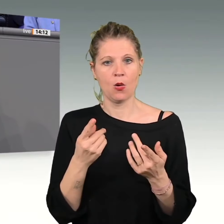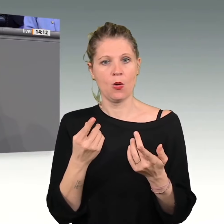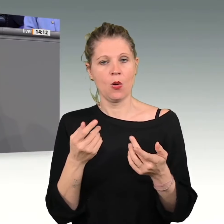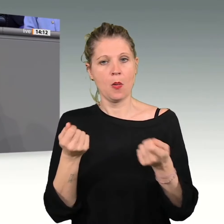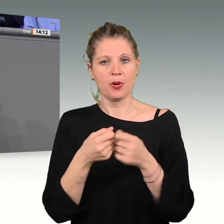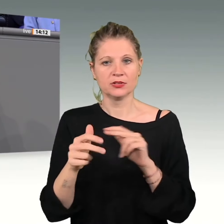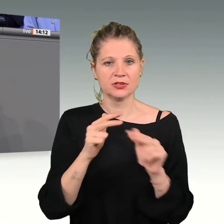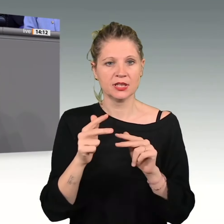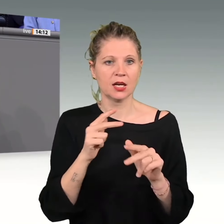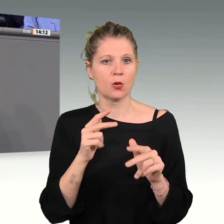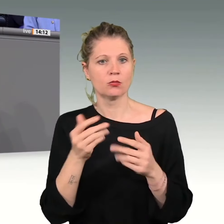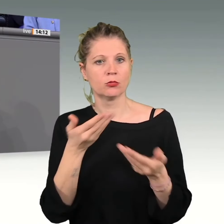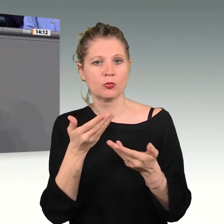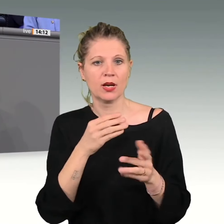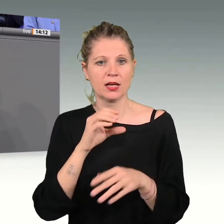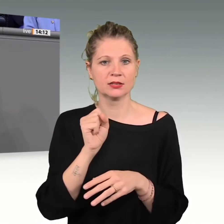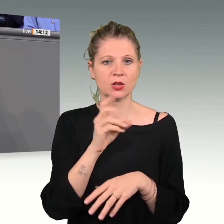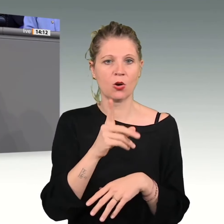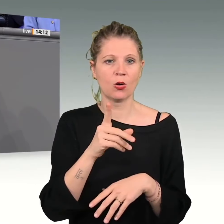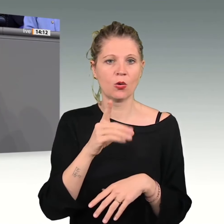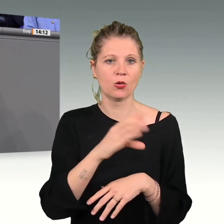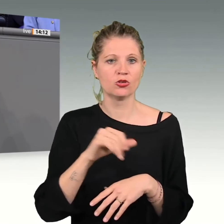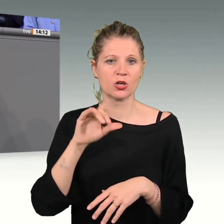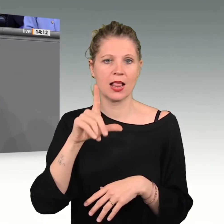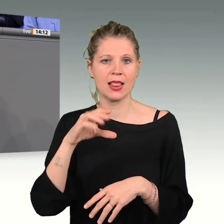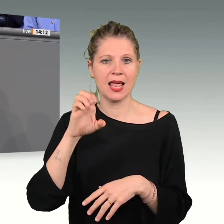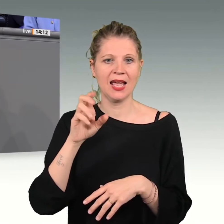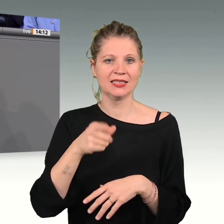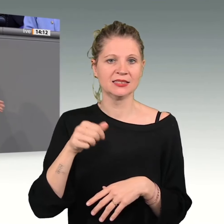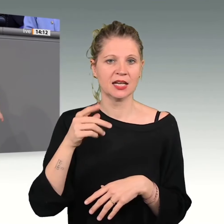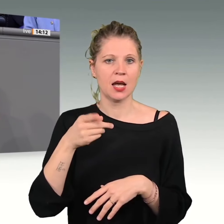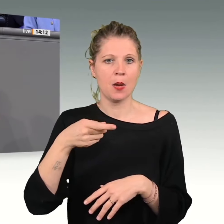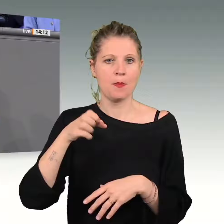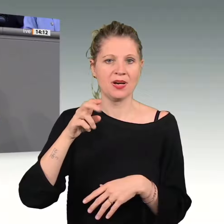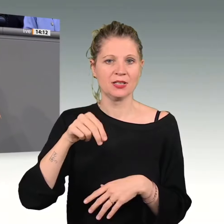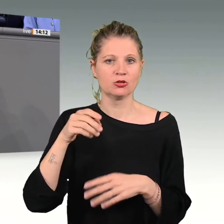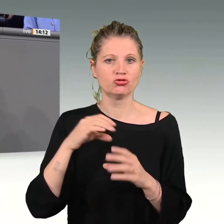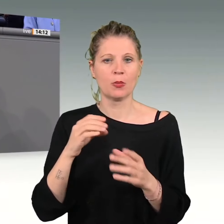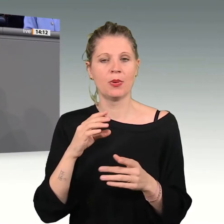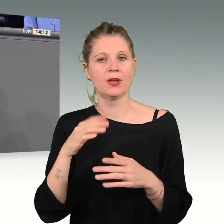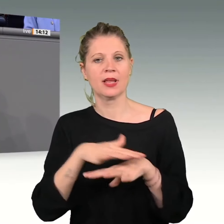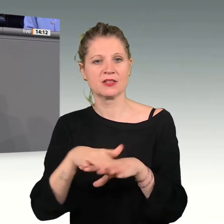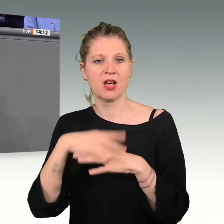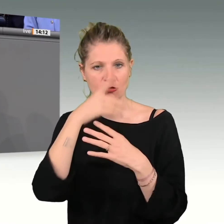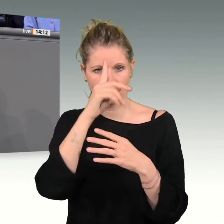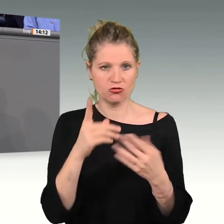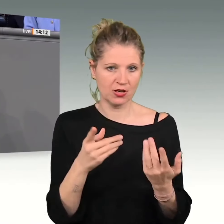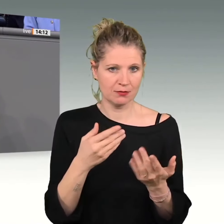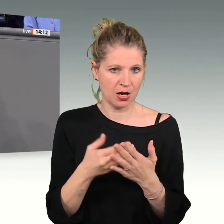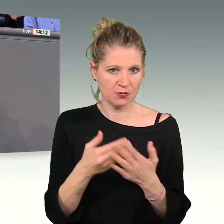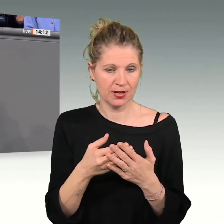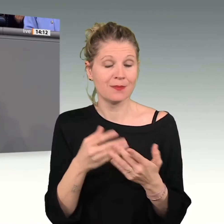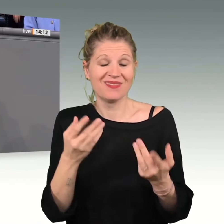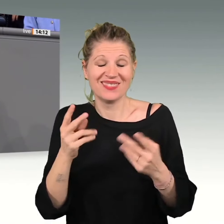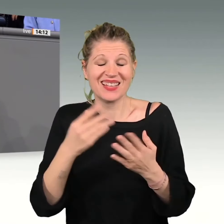Entrepreneurship-Netzwerk Deutschlands. Über die Bedeutung des EU-Binnenmarktes wurde hier schon ausgiebig geredet. Ich kann denen nur vollumfänglich